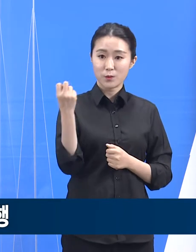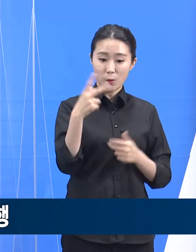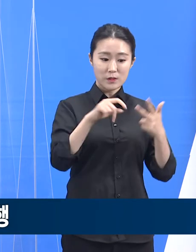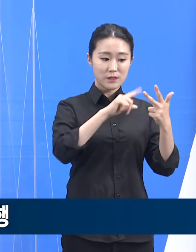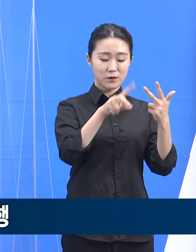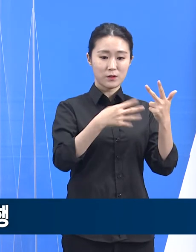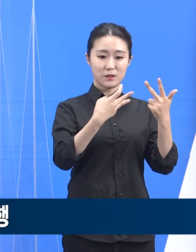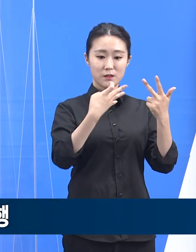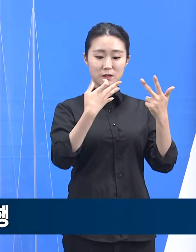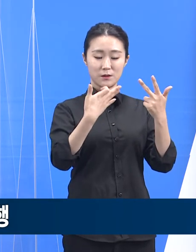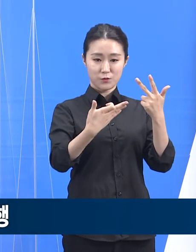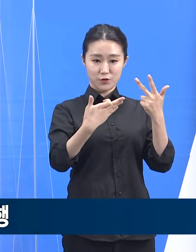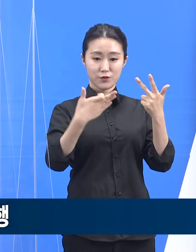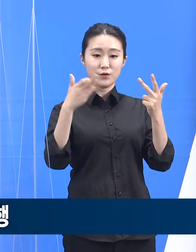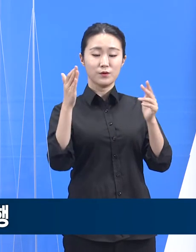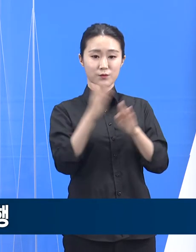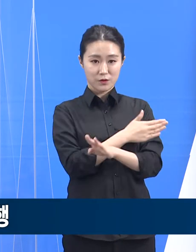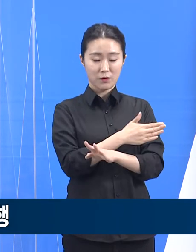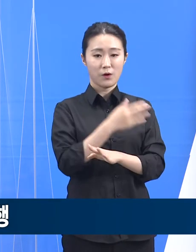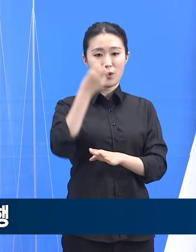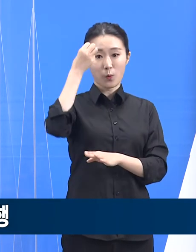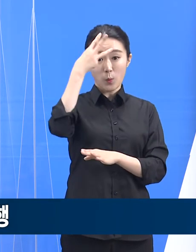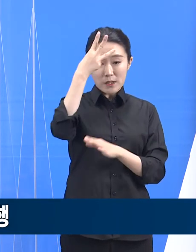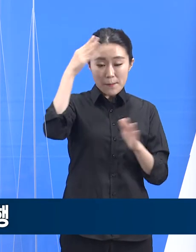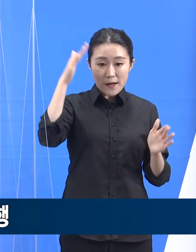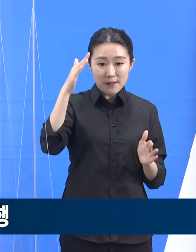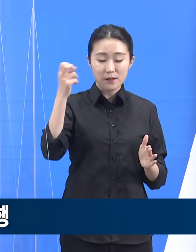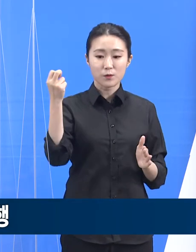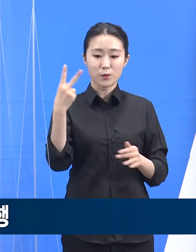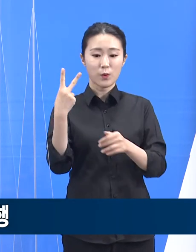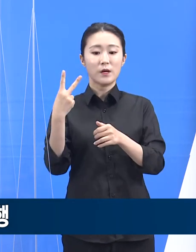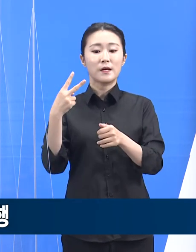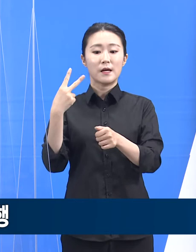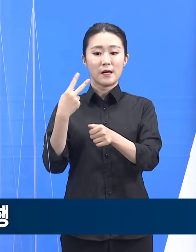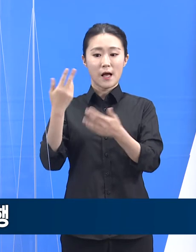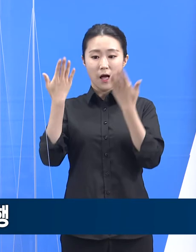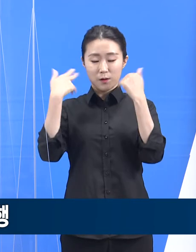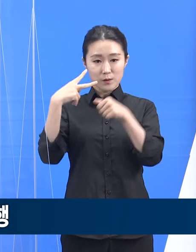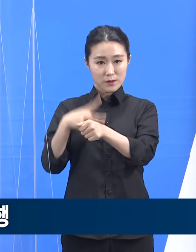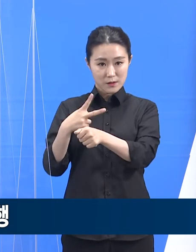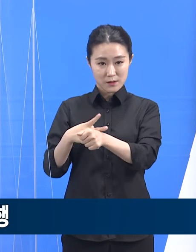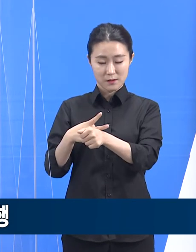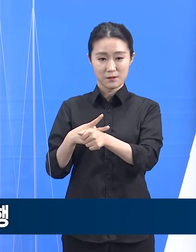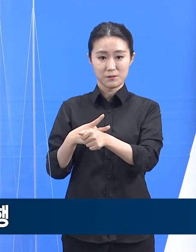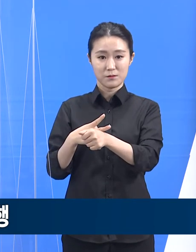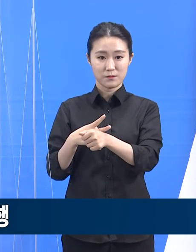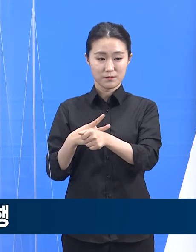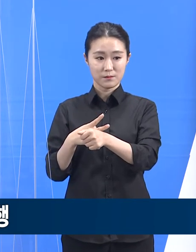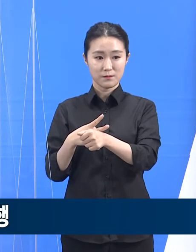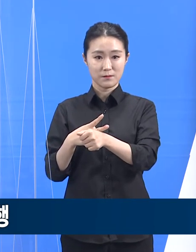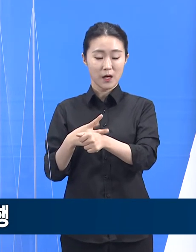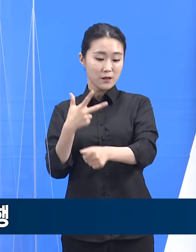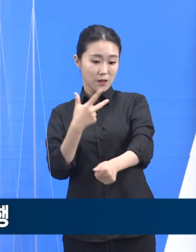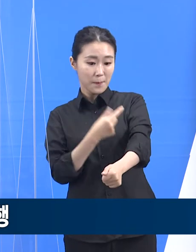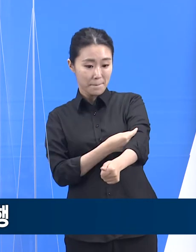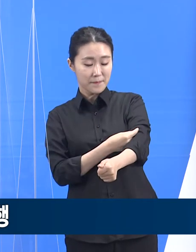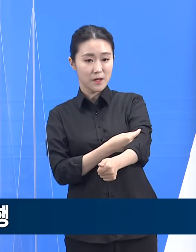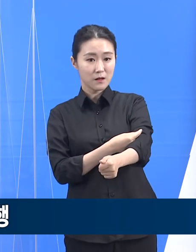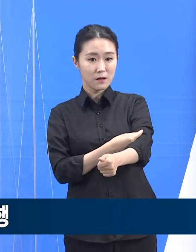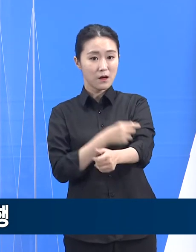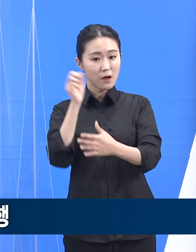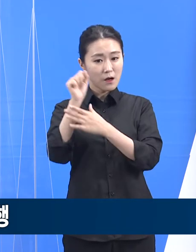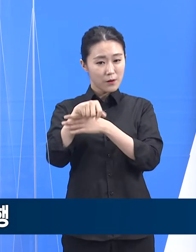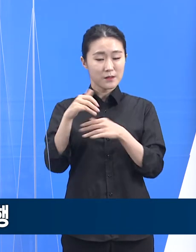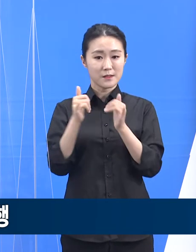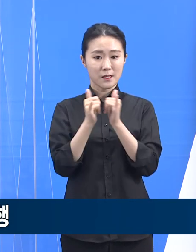교직원에 대한 예방접종자는 13만 3,503명입니다. 접종 동의자 16만 6